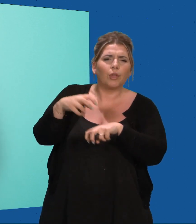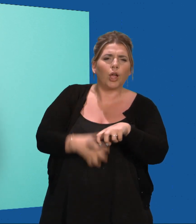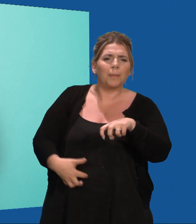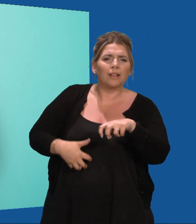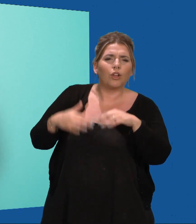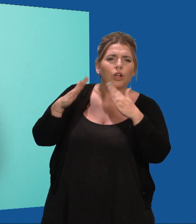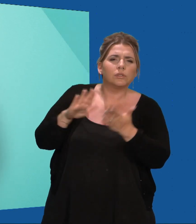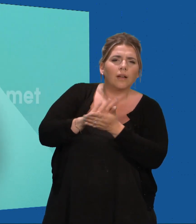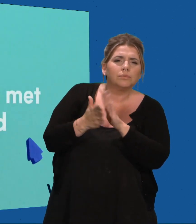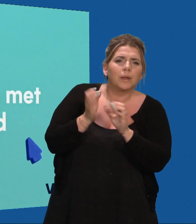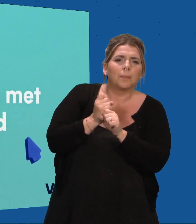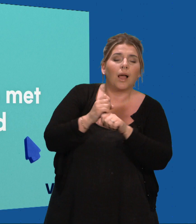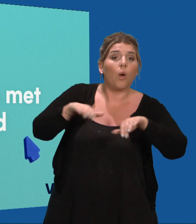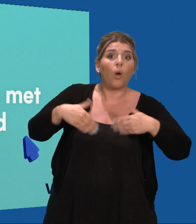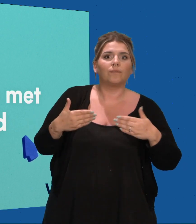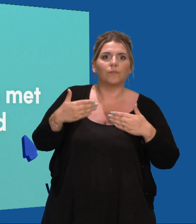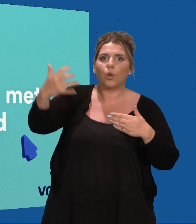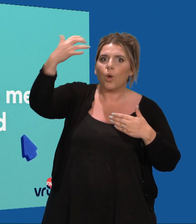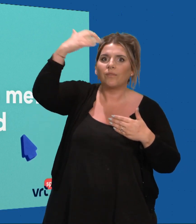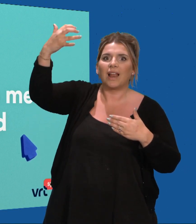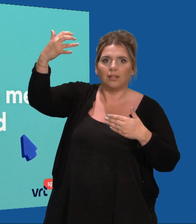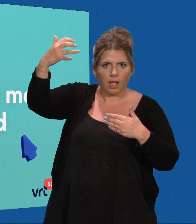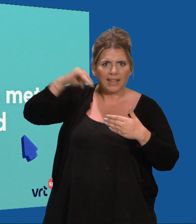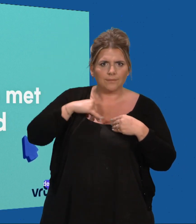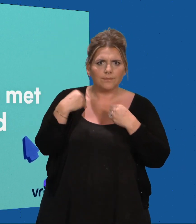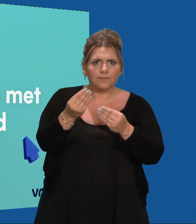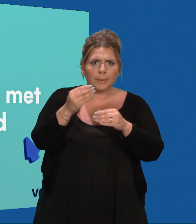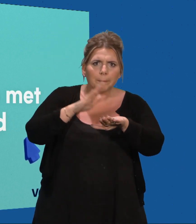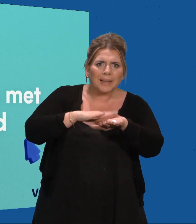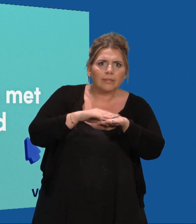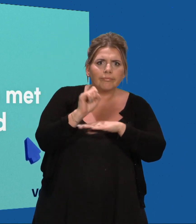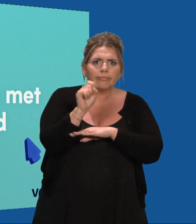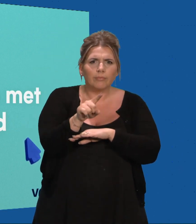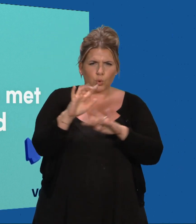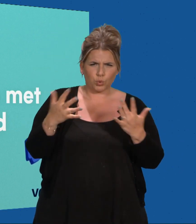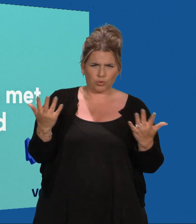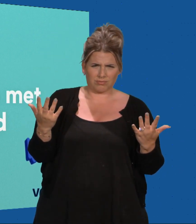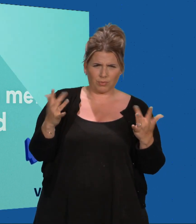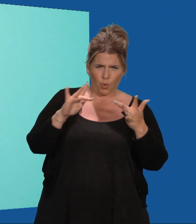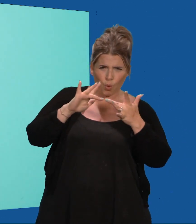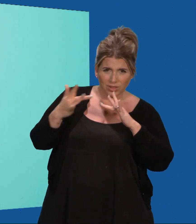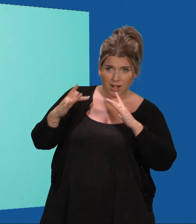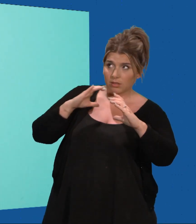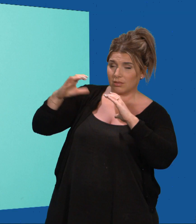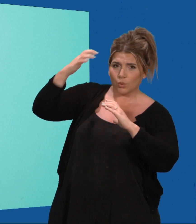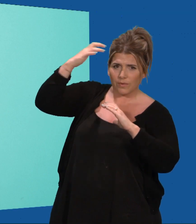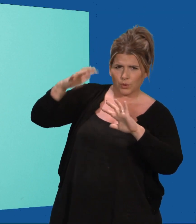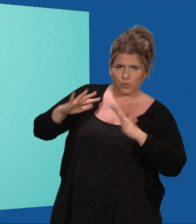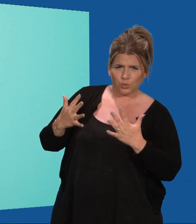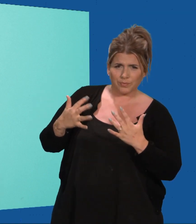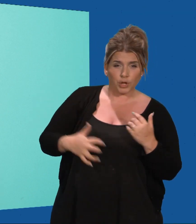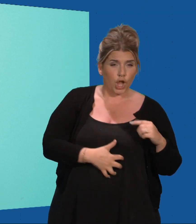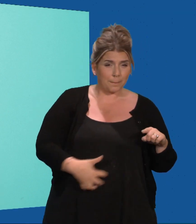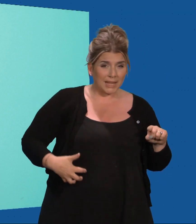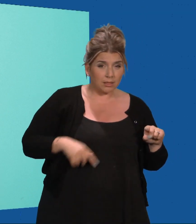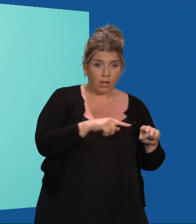overheid? Maar hoe doe je dat? Online communiceren met de overheid. Van je gemeente tot